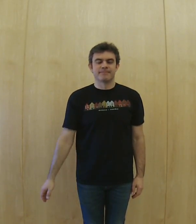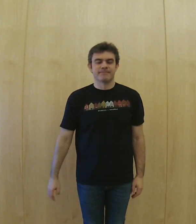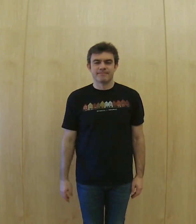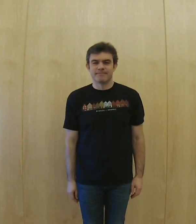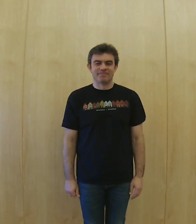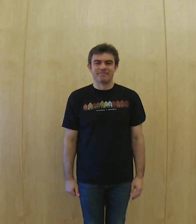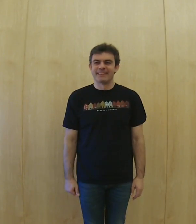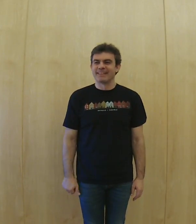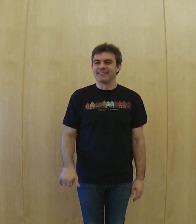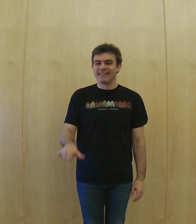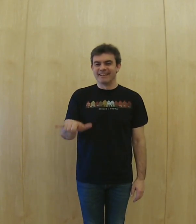iniciar con,